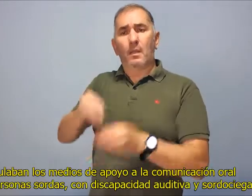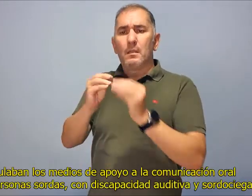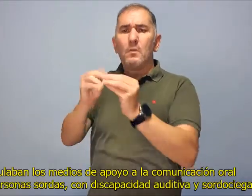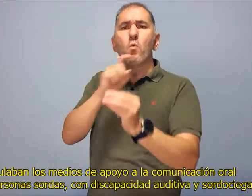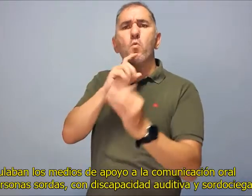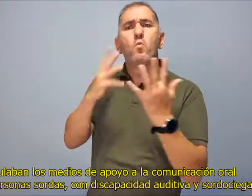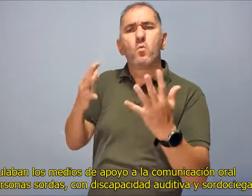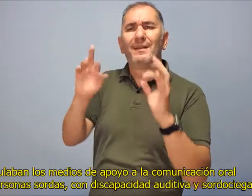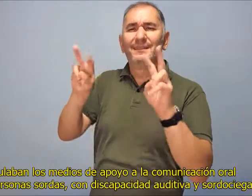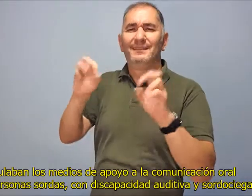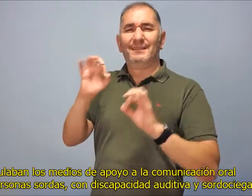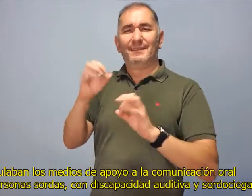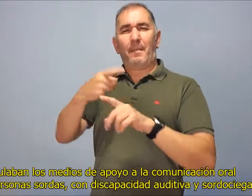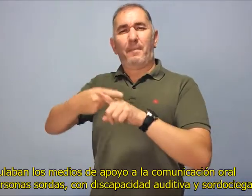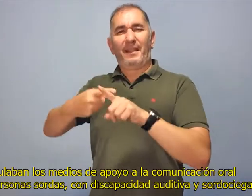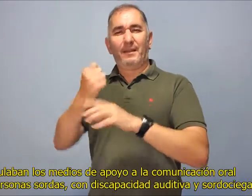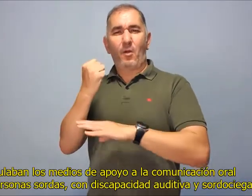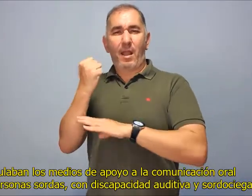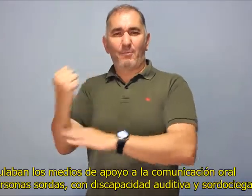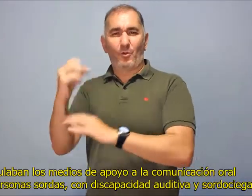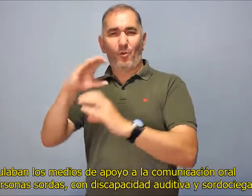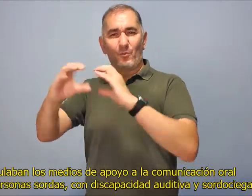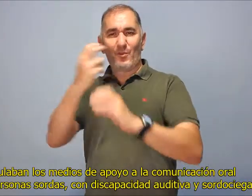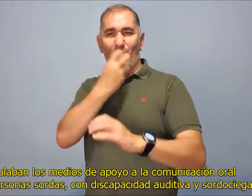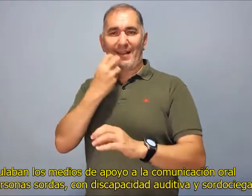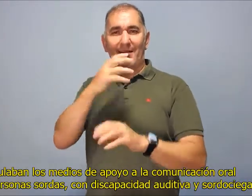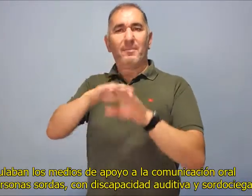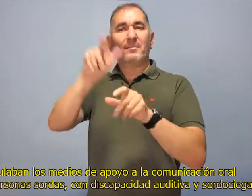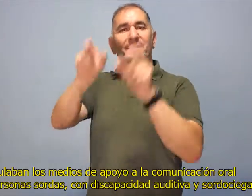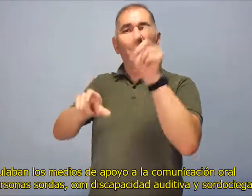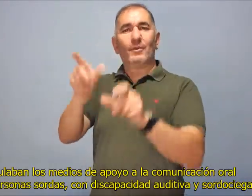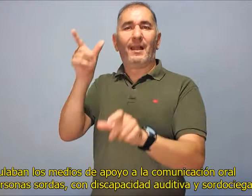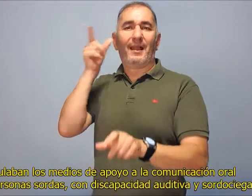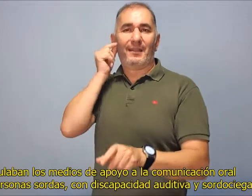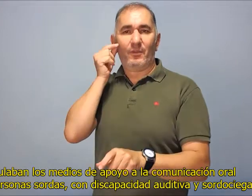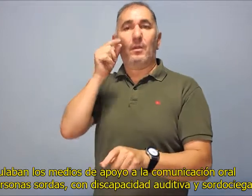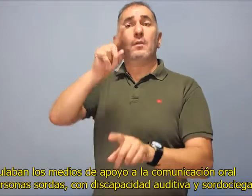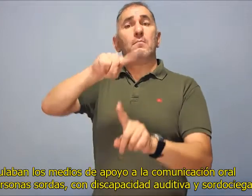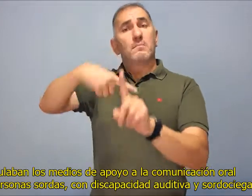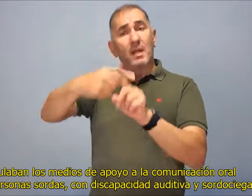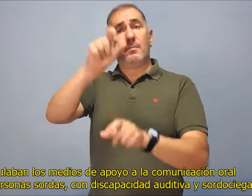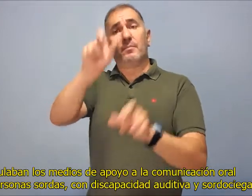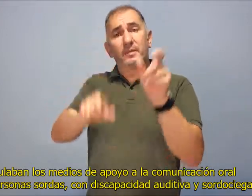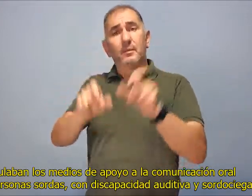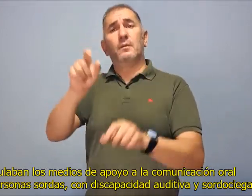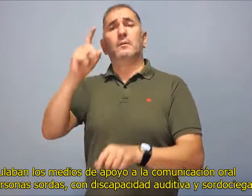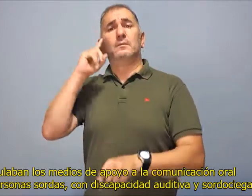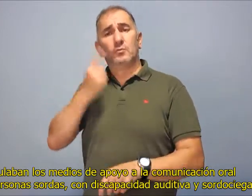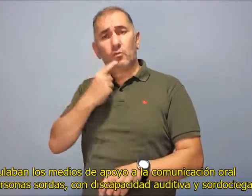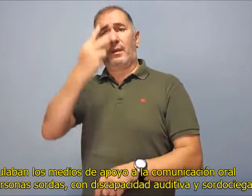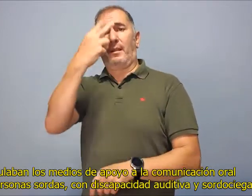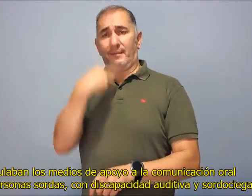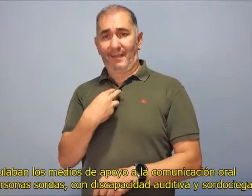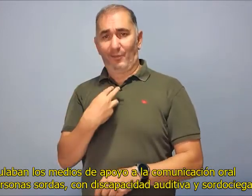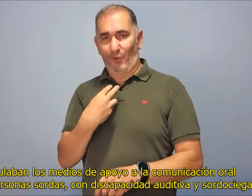y se regulaban los medios de apoyo a la comunicación oral de las personas sordas con discapacidad auditiva y sordos ciegas,